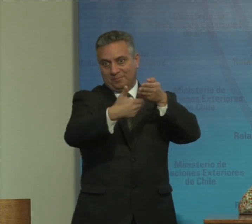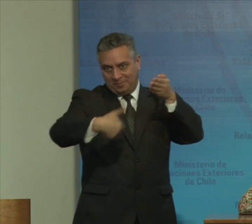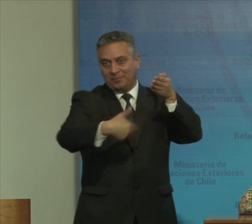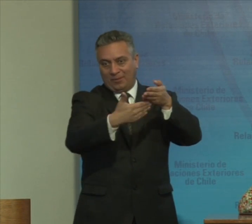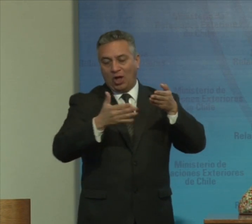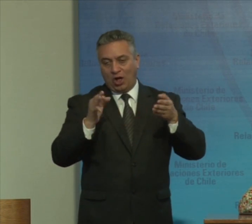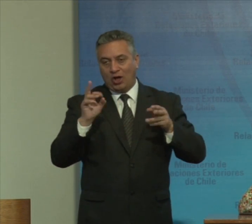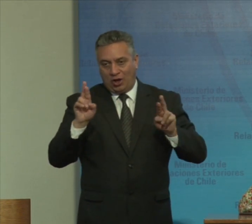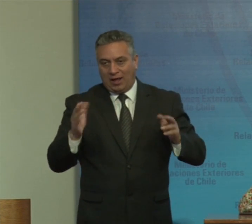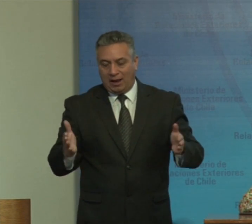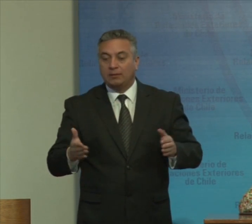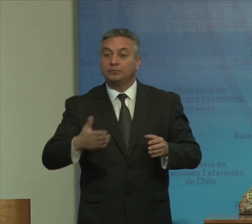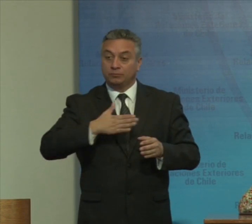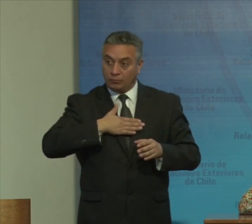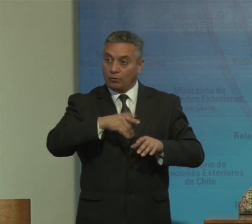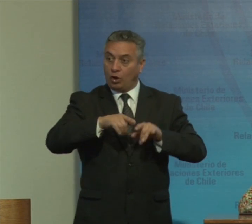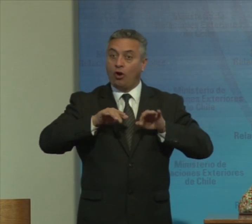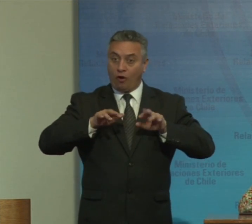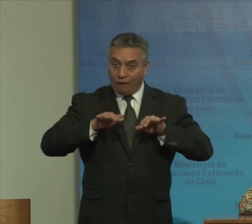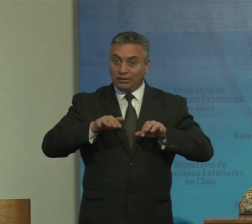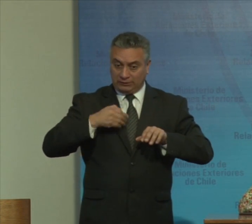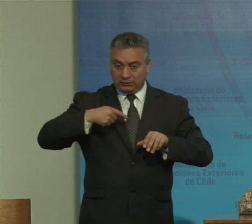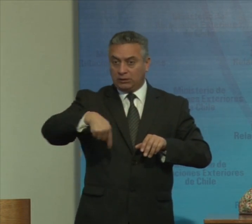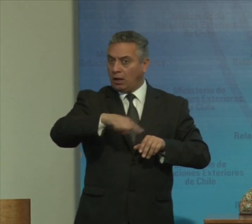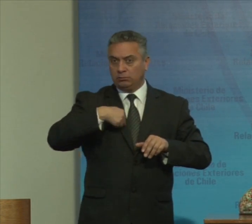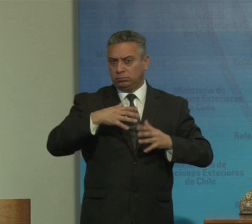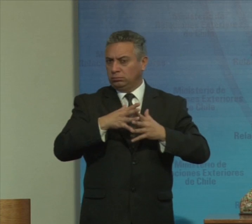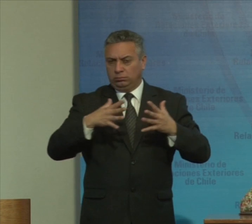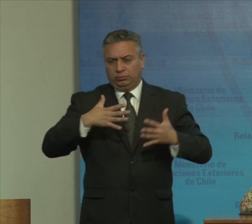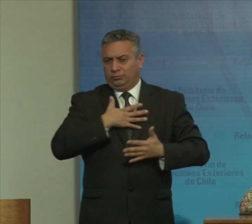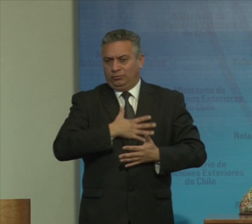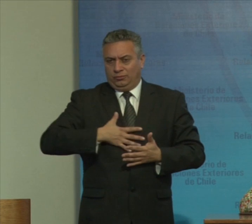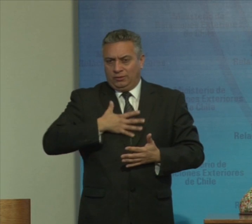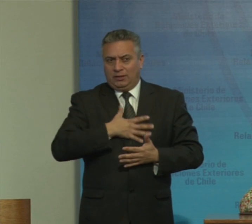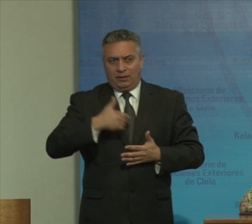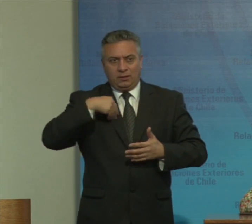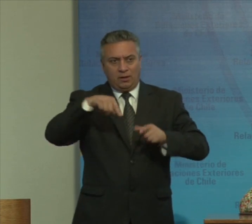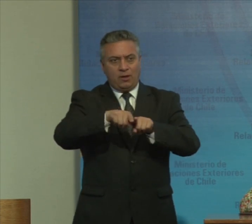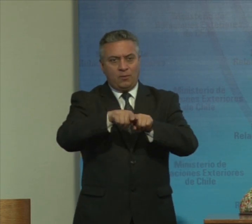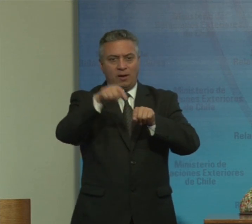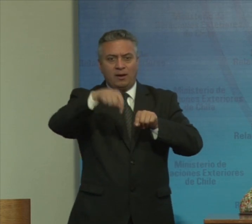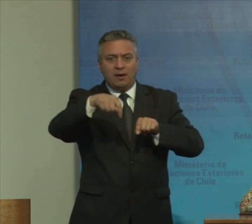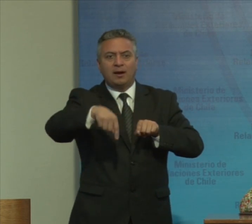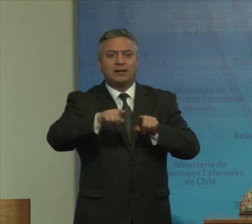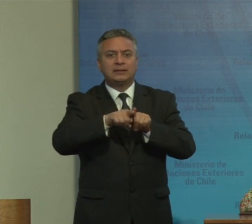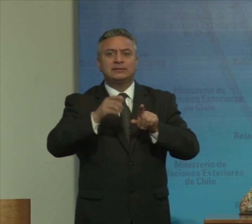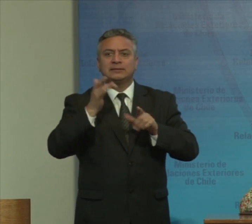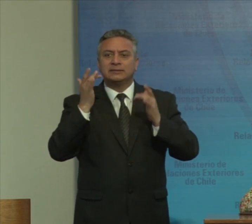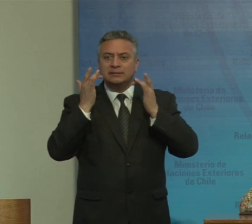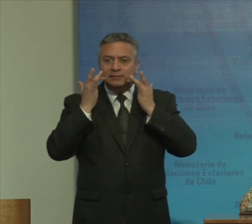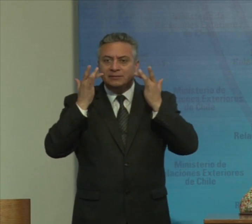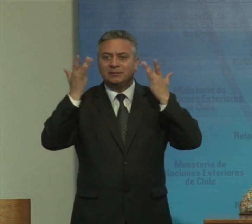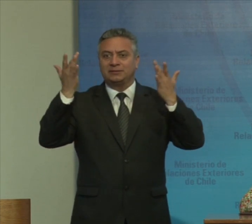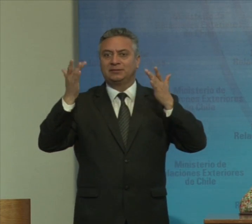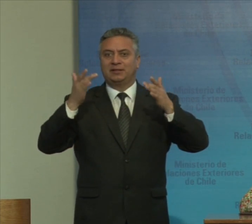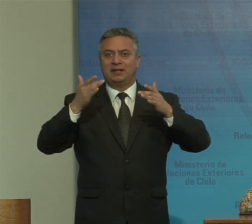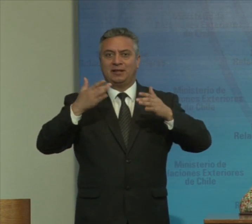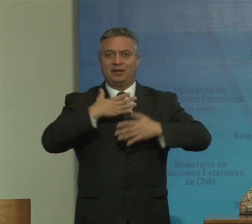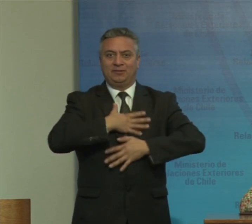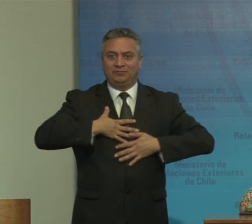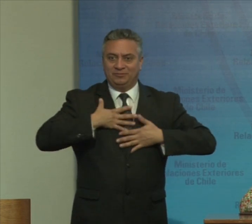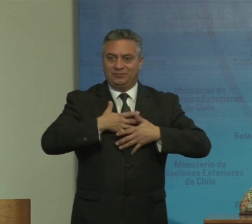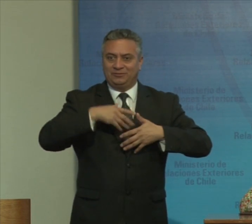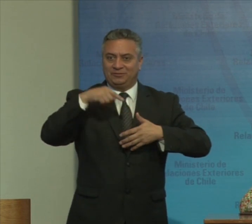importante y ha sido una alegría ser parte de las celebraciones y de las conmemoraciones en Chile